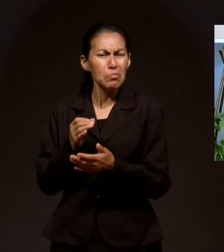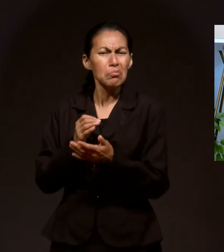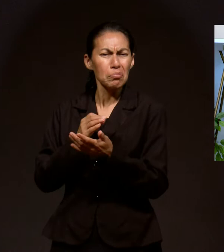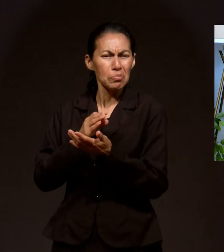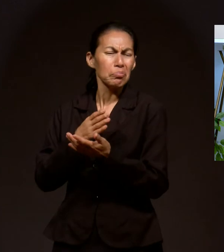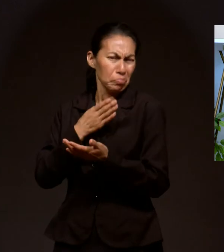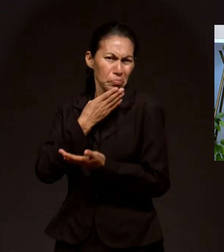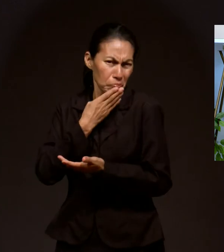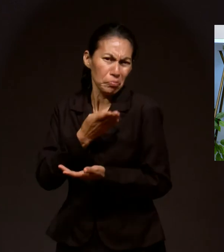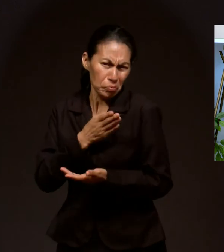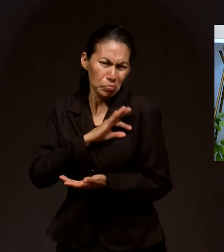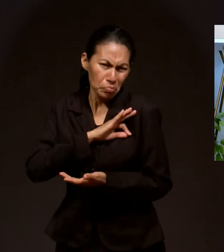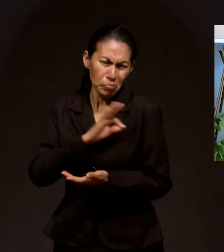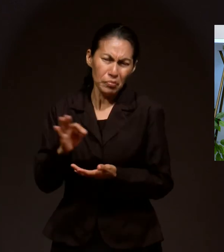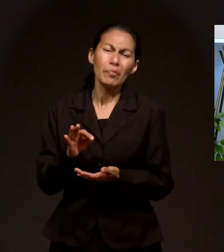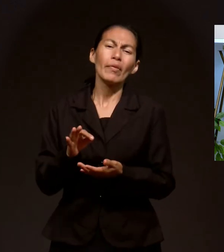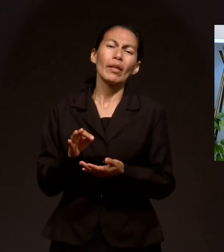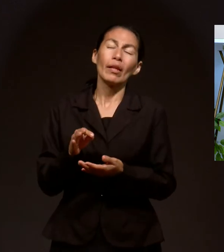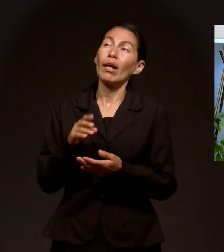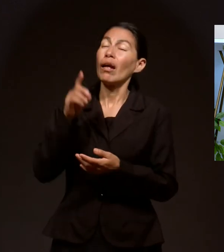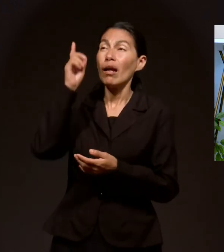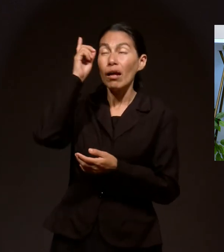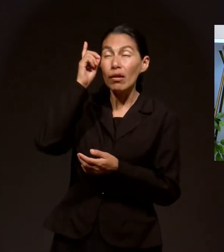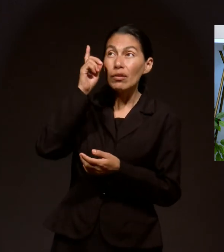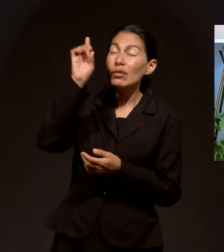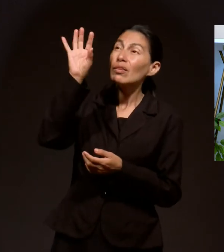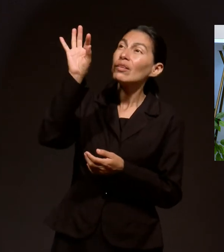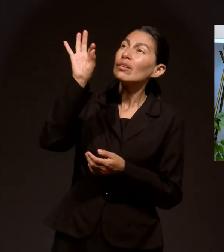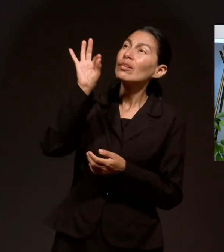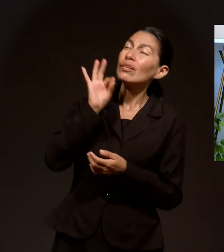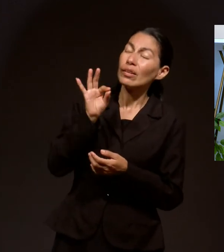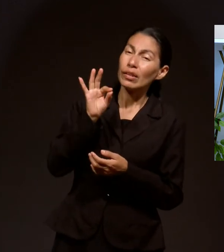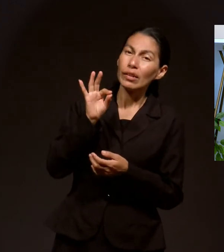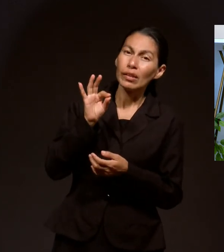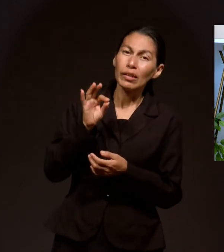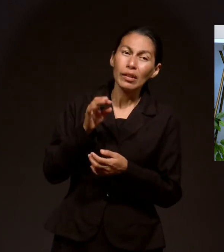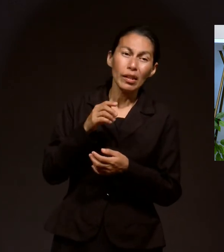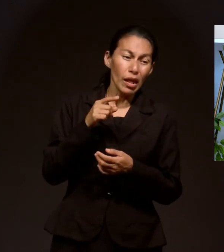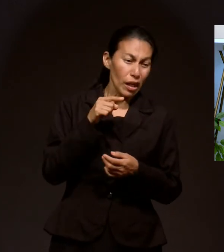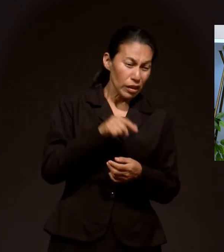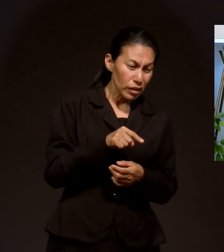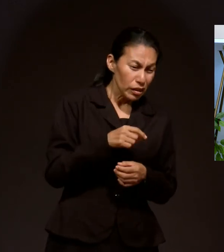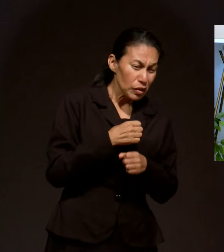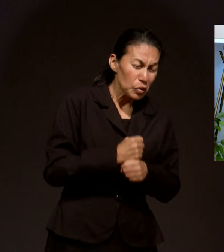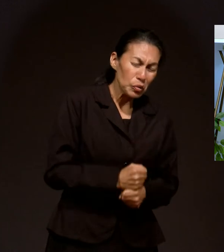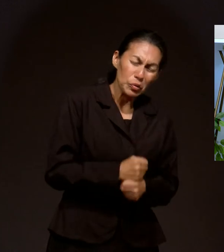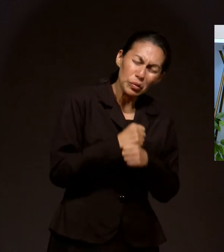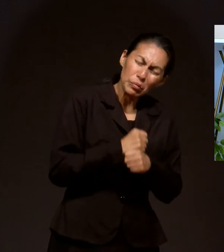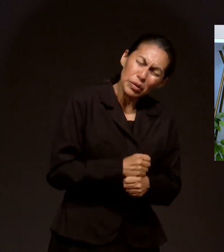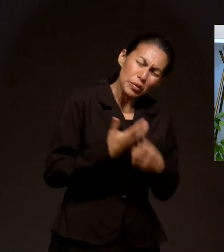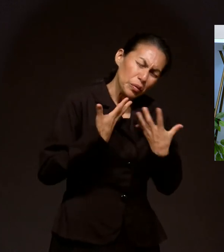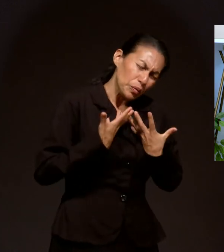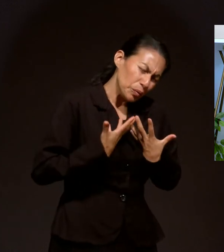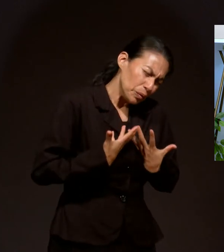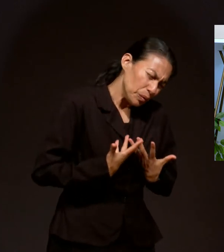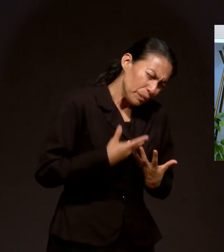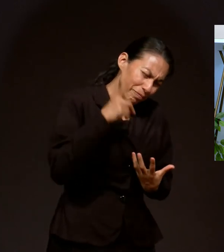Escogerle a Él. Ver su gloria en medio del sufrimiento y del dolor.